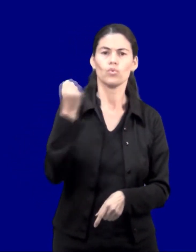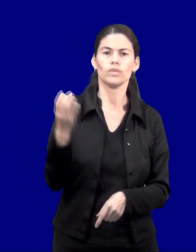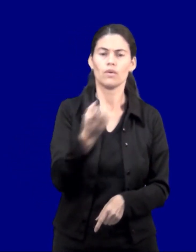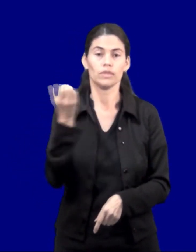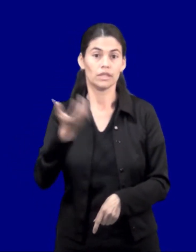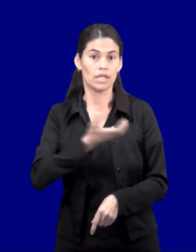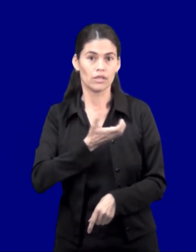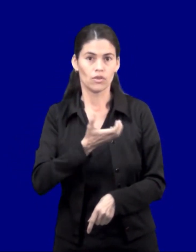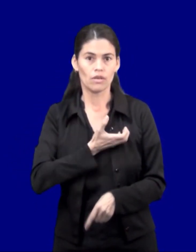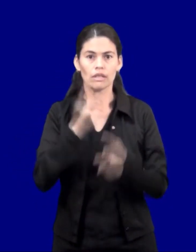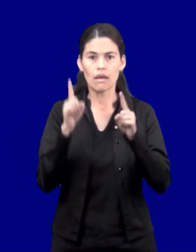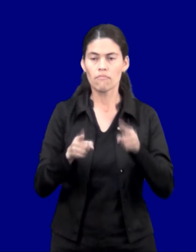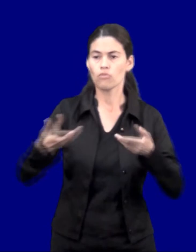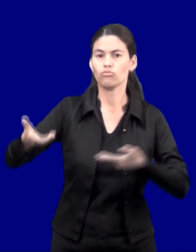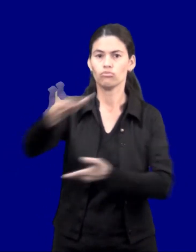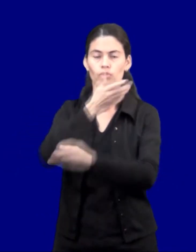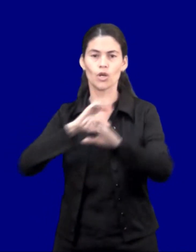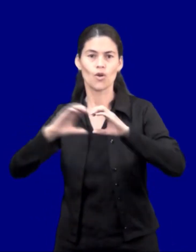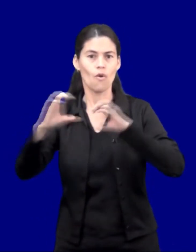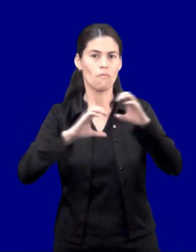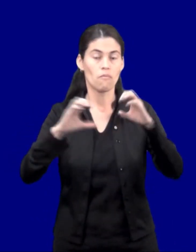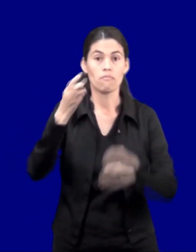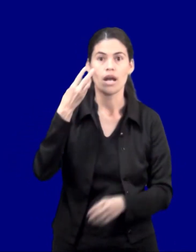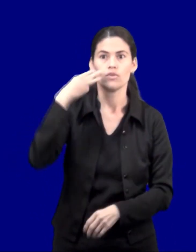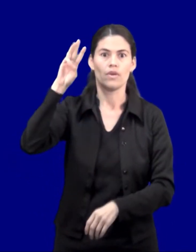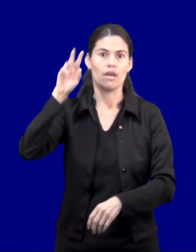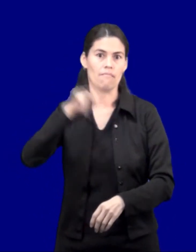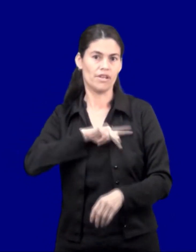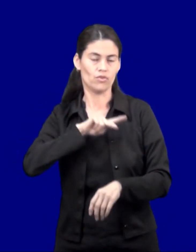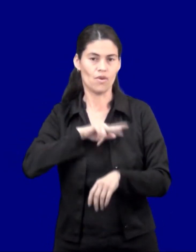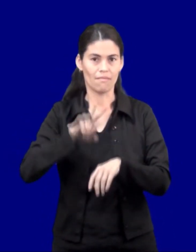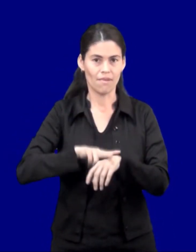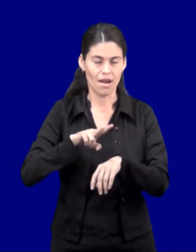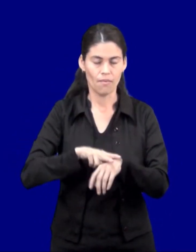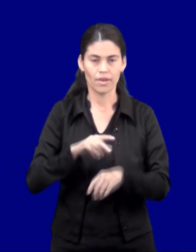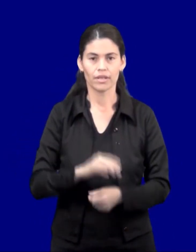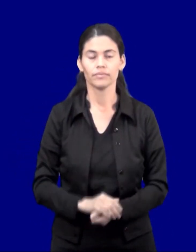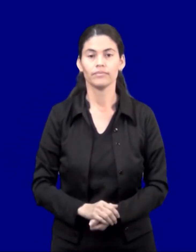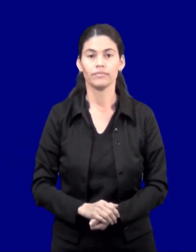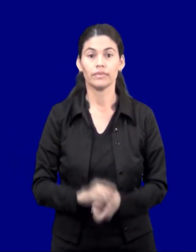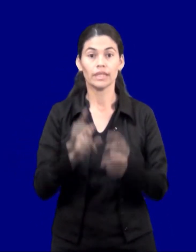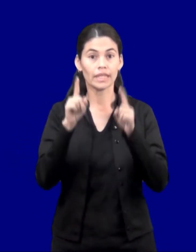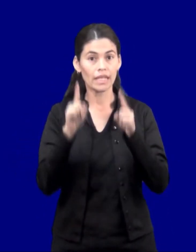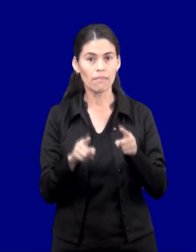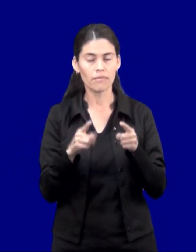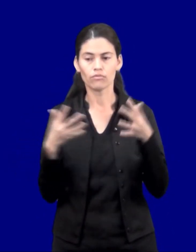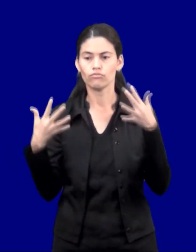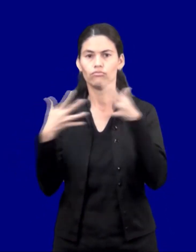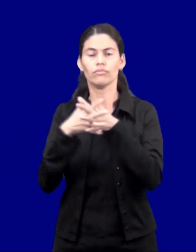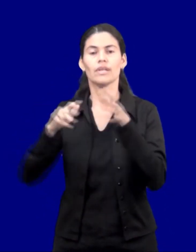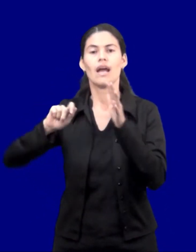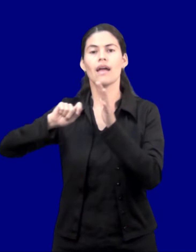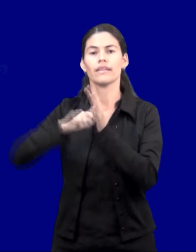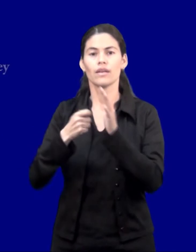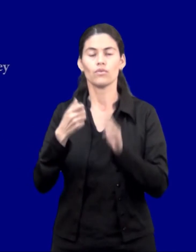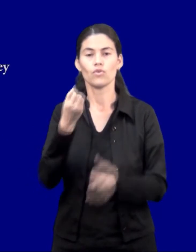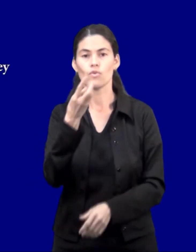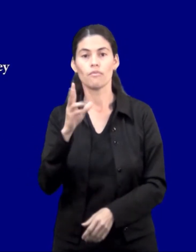instrumento de cohesión nacional y medio de comunicación de la mayoría de la población paraguaya, conforme al artículo